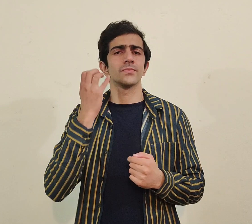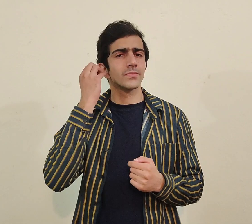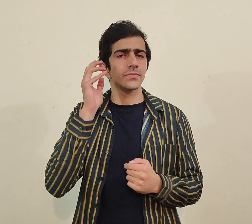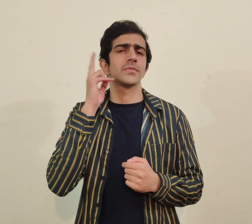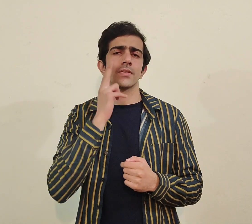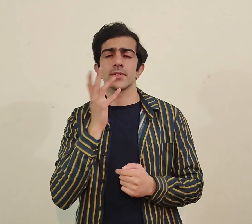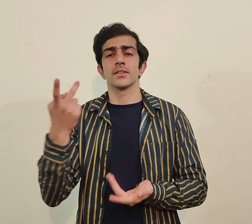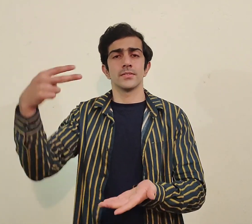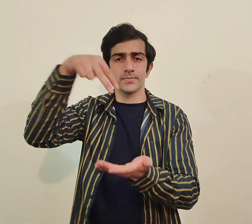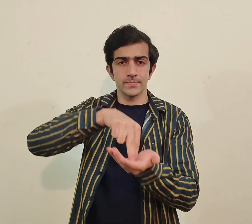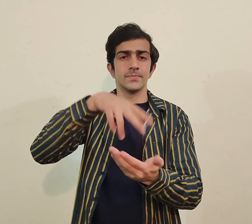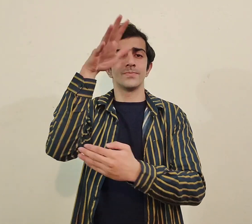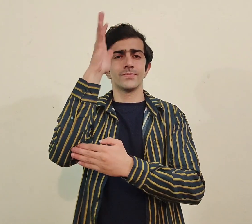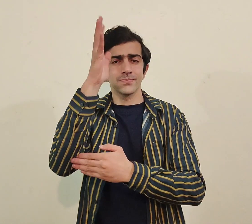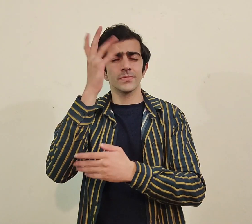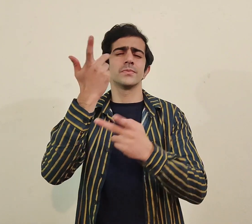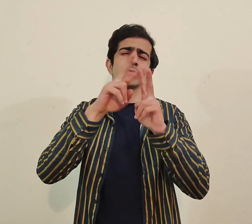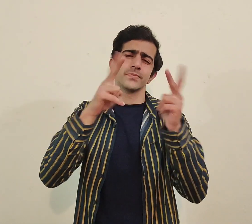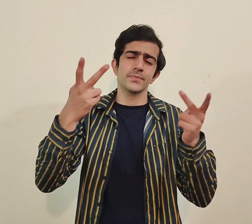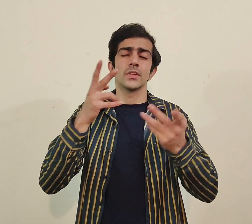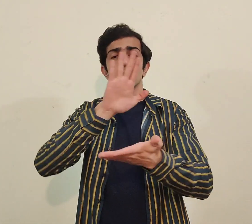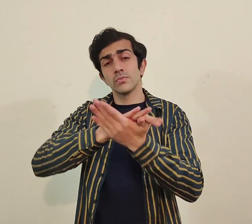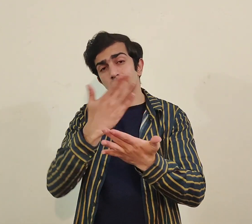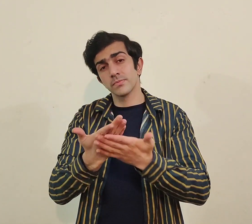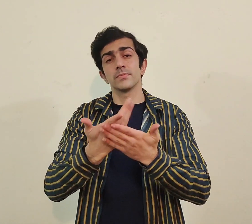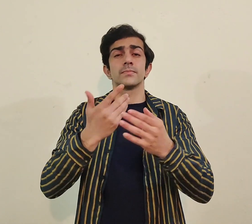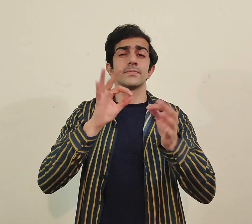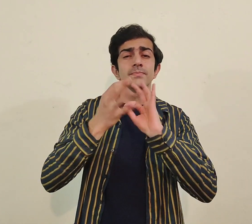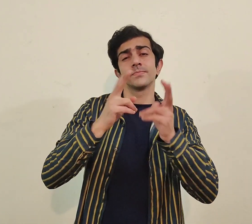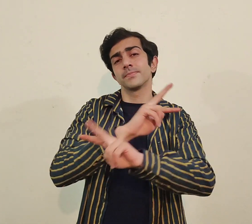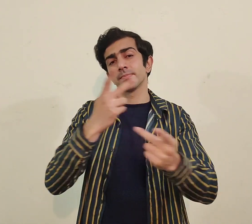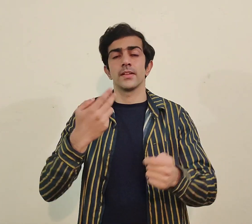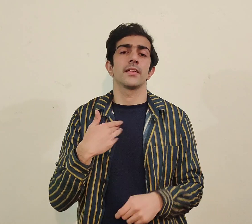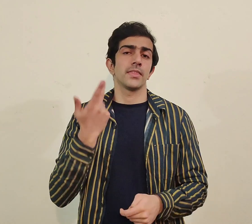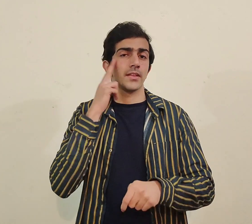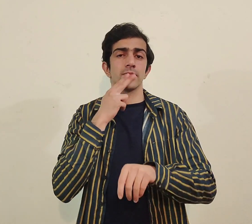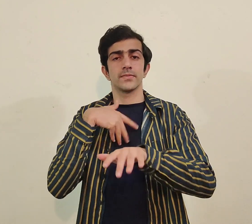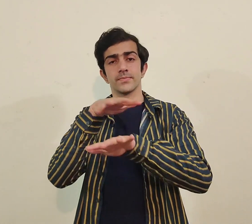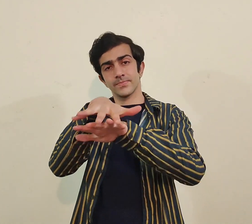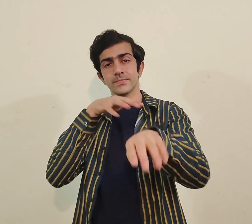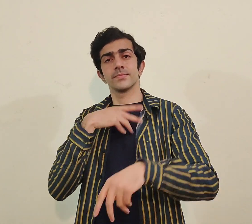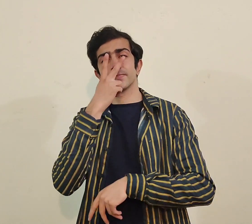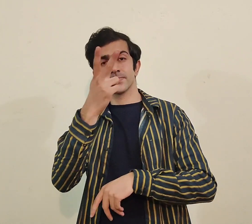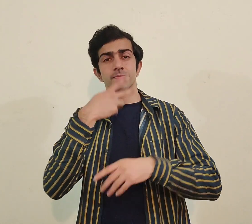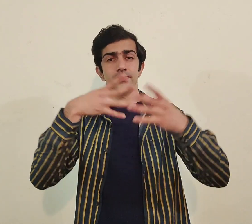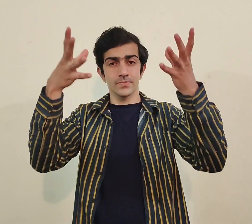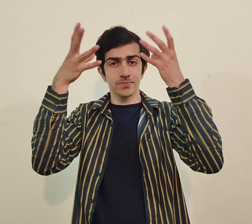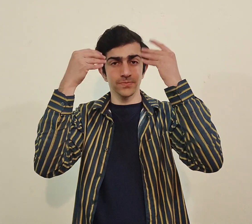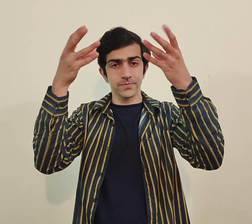دیکھا ہوگا کہ اکثر جو ہے وہ کسی اگر ایونٹ پہ کانفرنس پہ sign language interpretation ہو رہی ہے یا اس طرح اگر ہم deaf